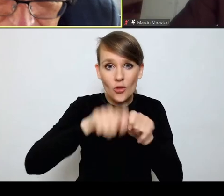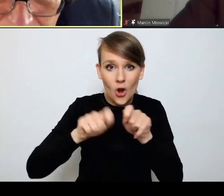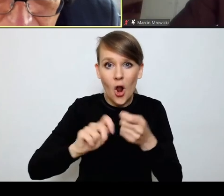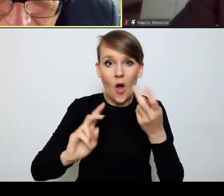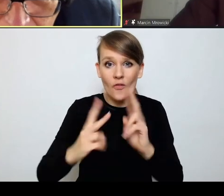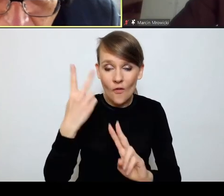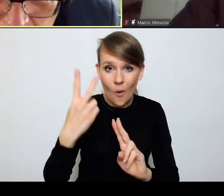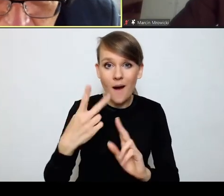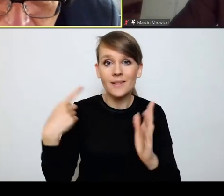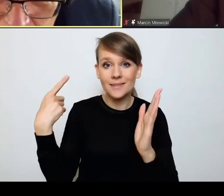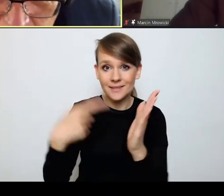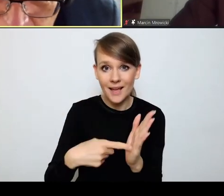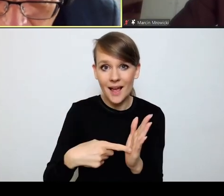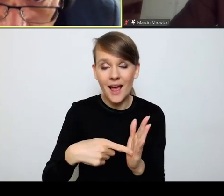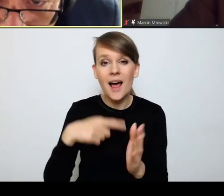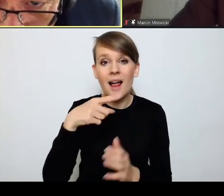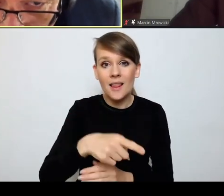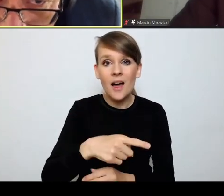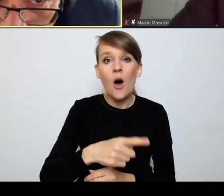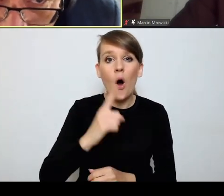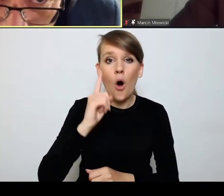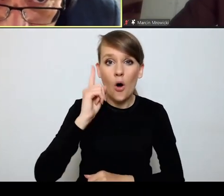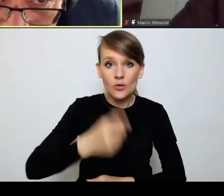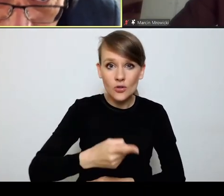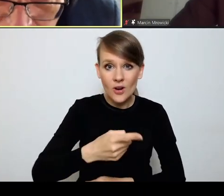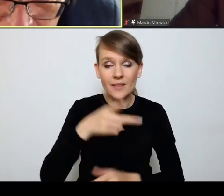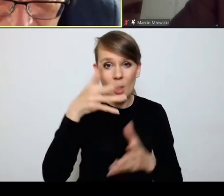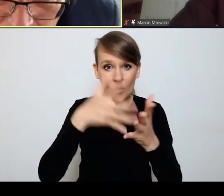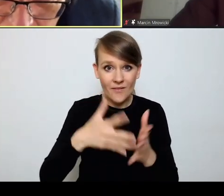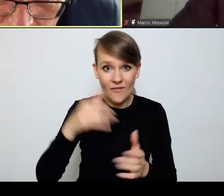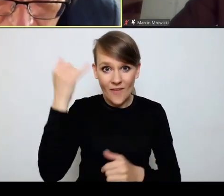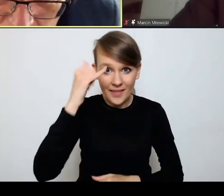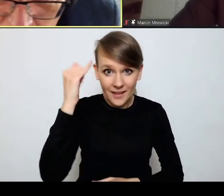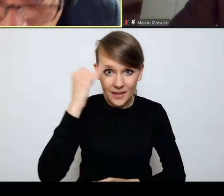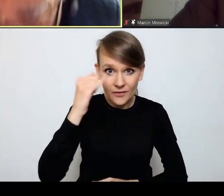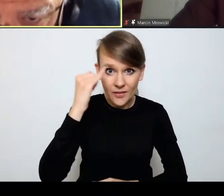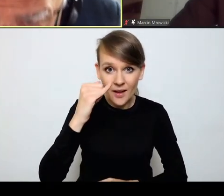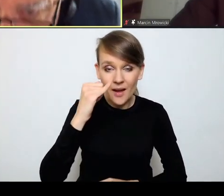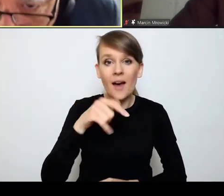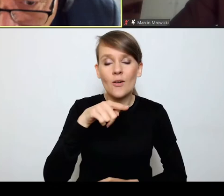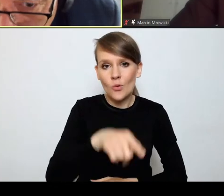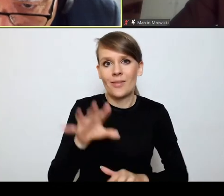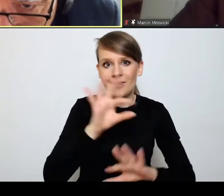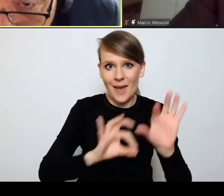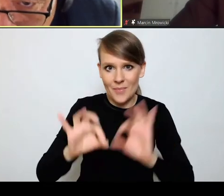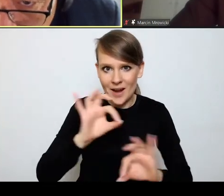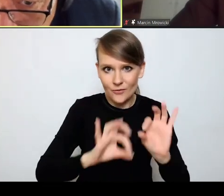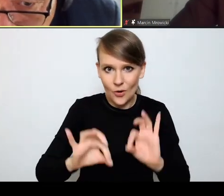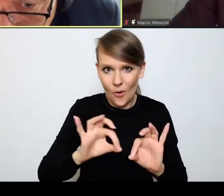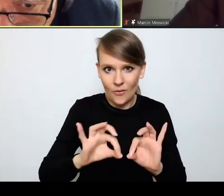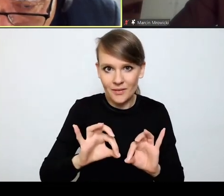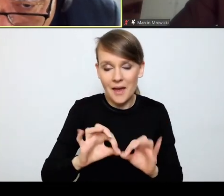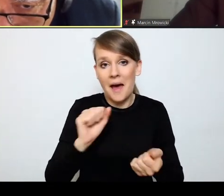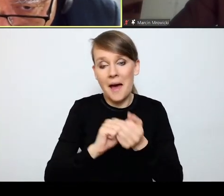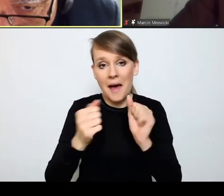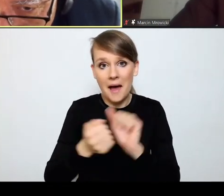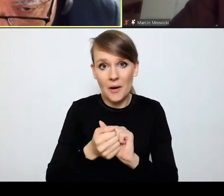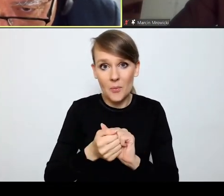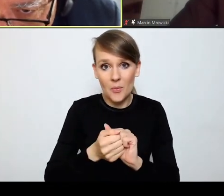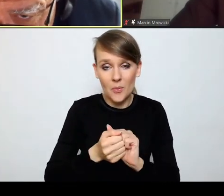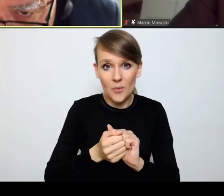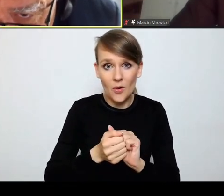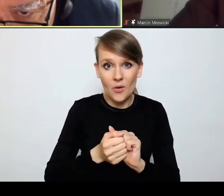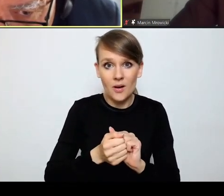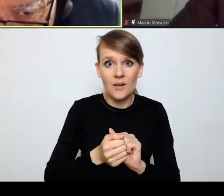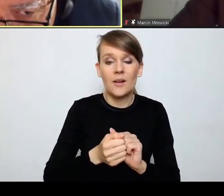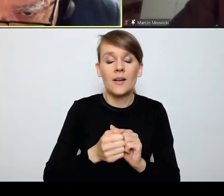aby orzeczenia, które zostaną ocenione jako wadliwe, zostały naprawione, albo też, aby